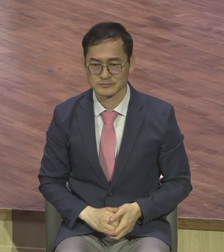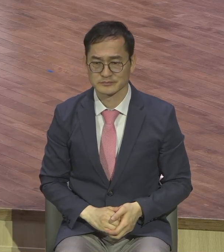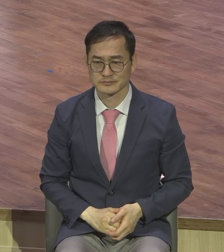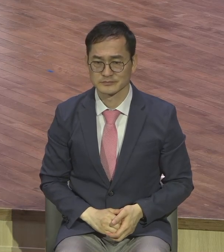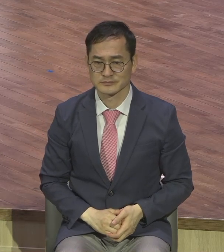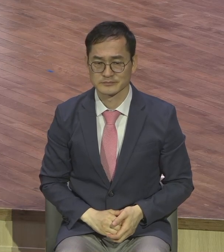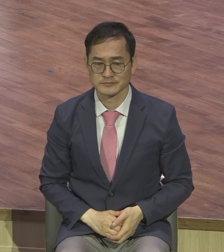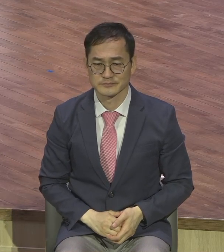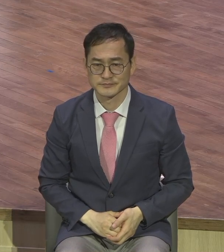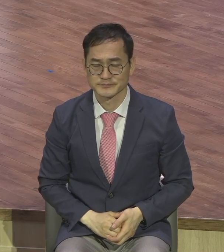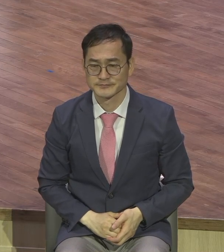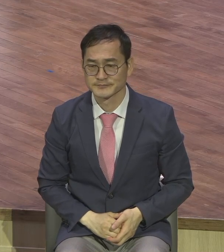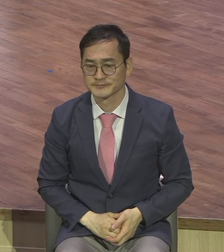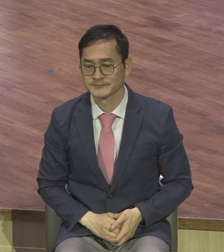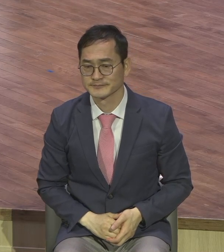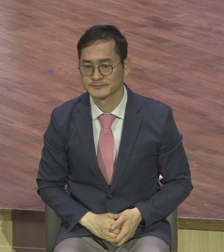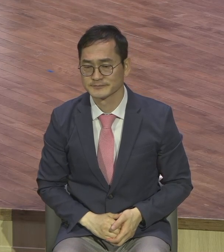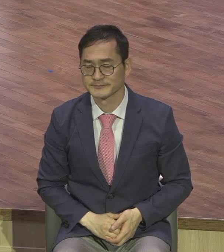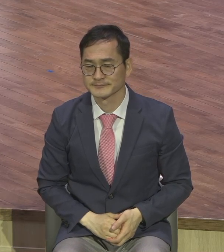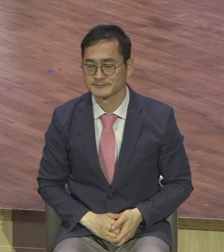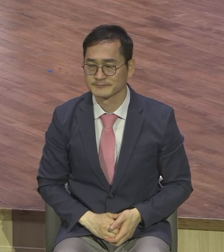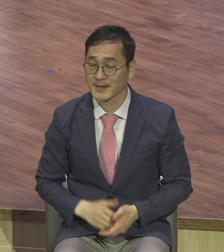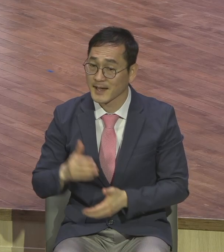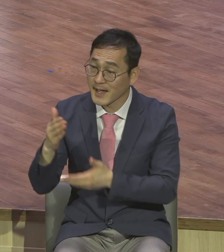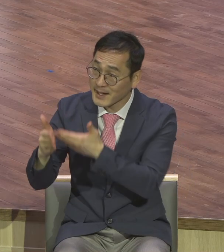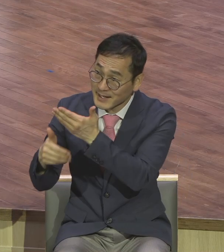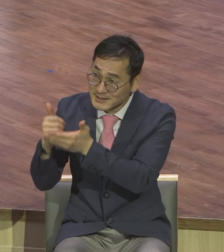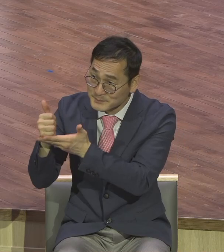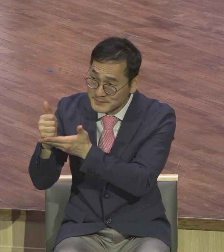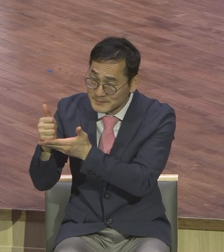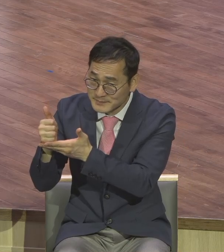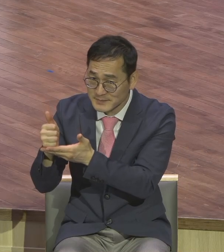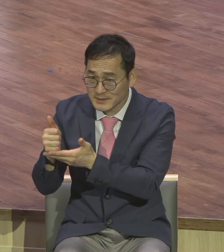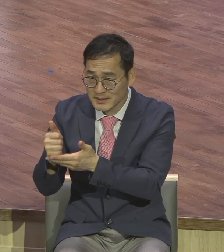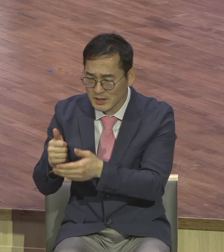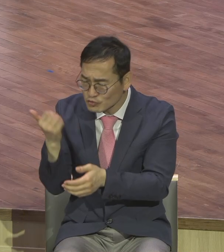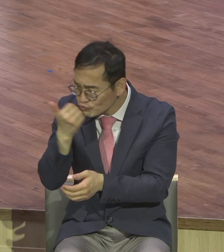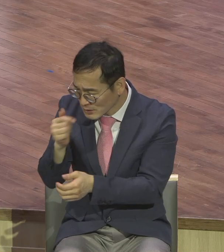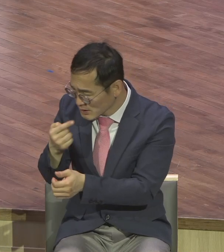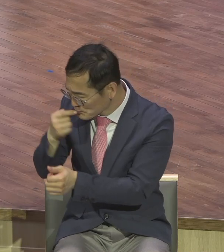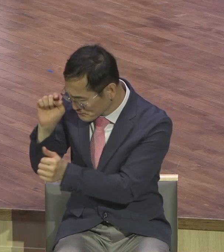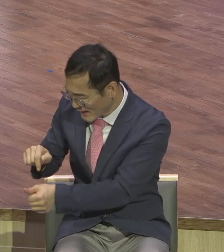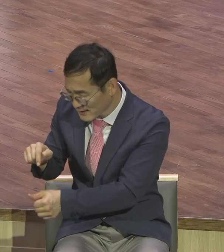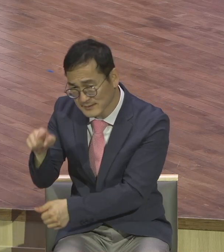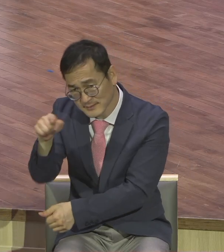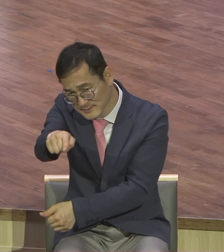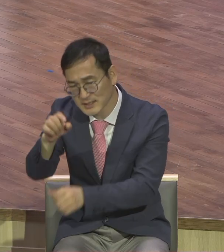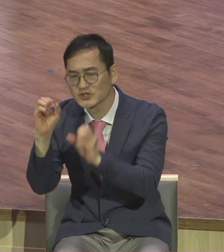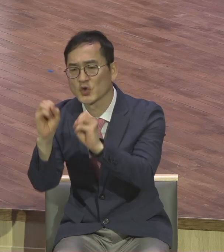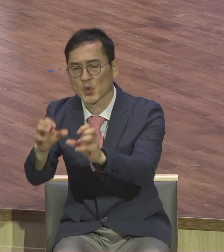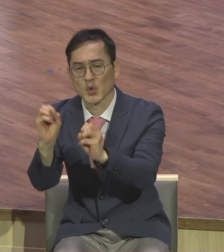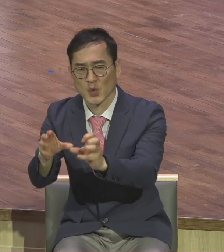말씀이에요. 하나님께서 누군가를 사용하시기 때문에 지금